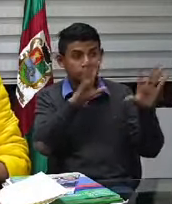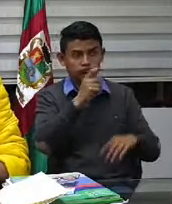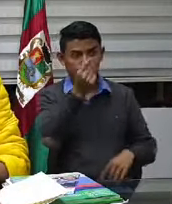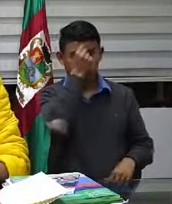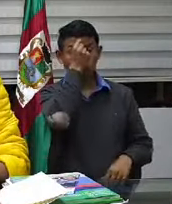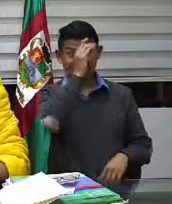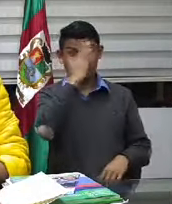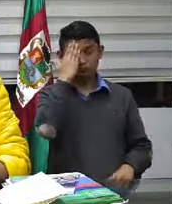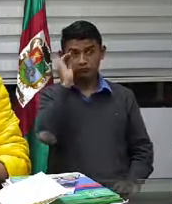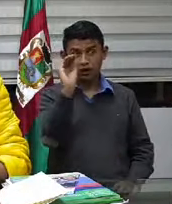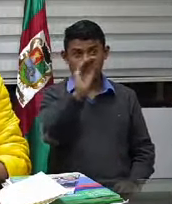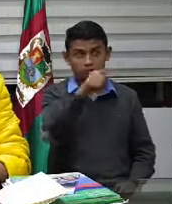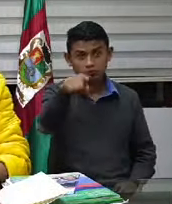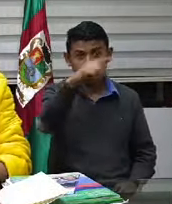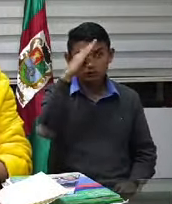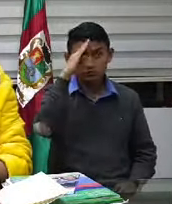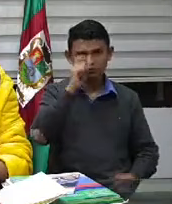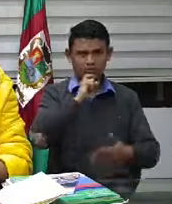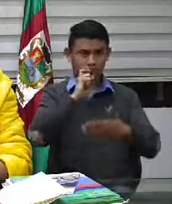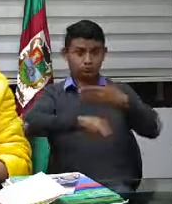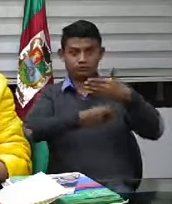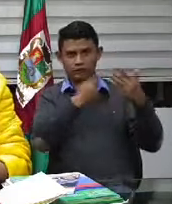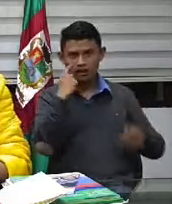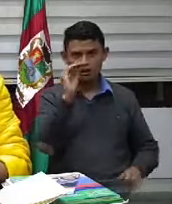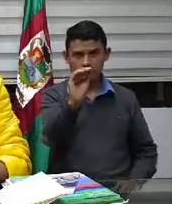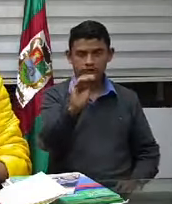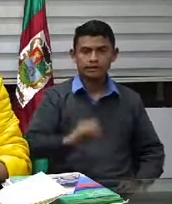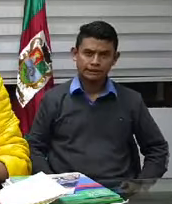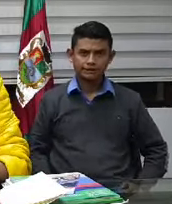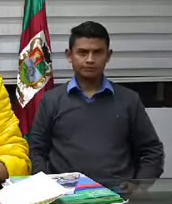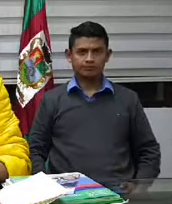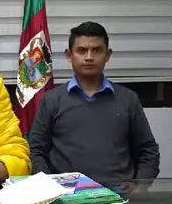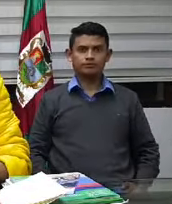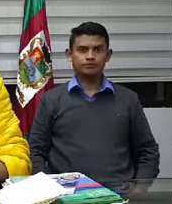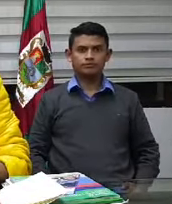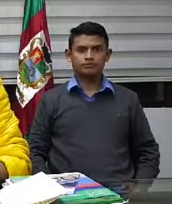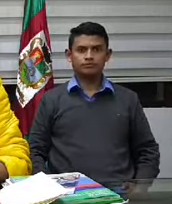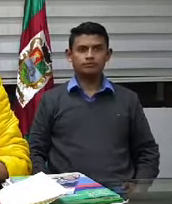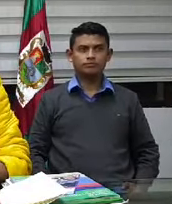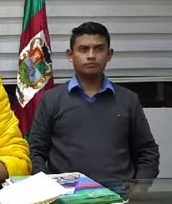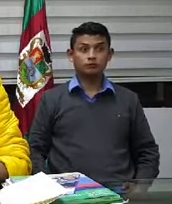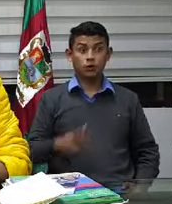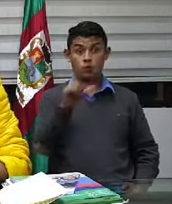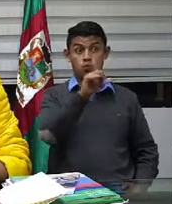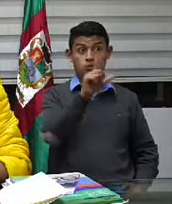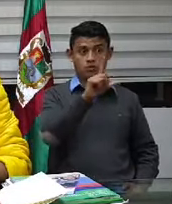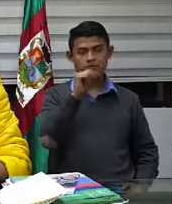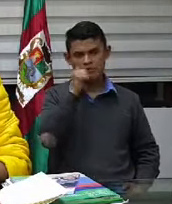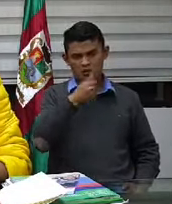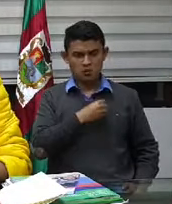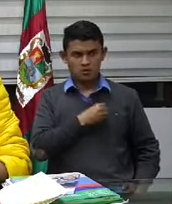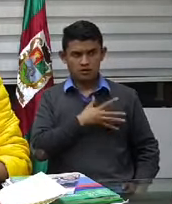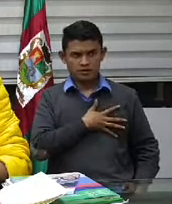requieren entonces no creo mañana pero por ejemplo a partir del miércoles perdón martes que es el 4